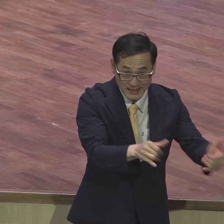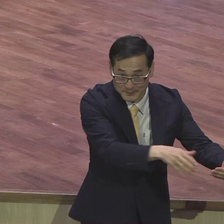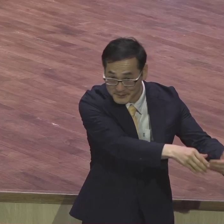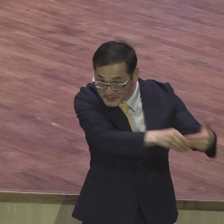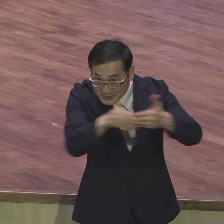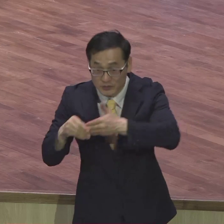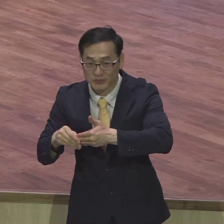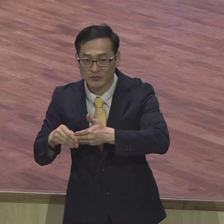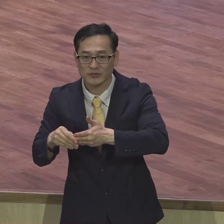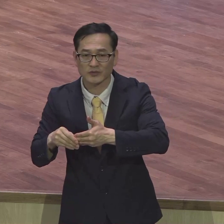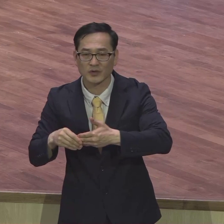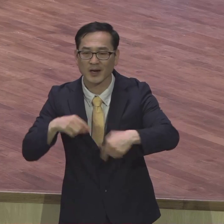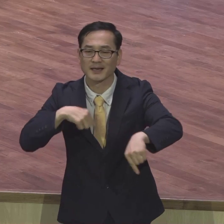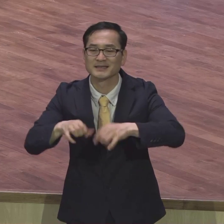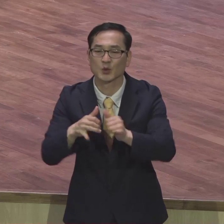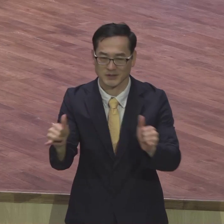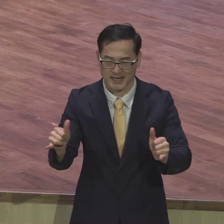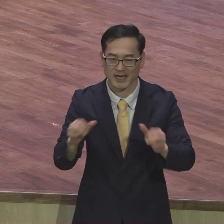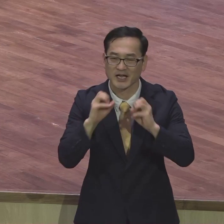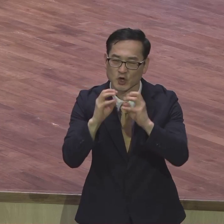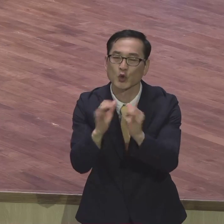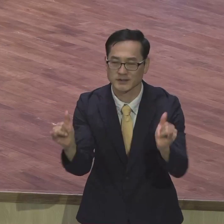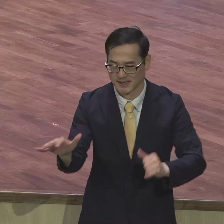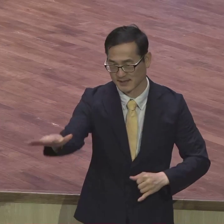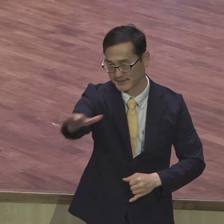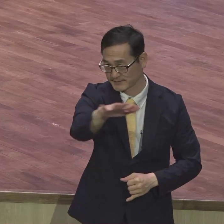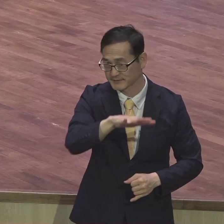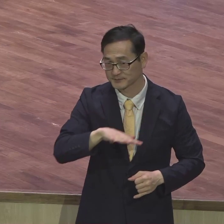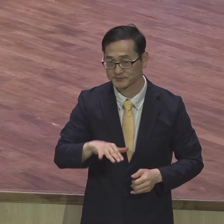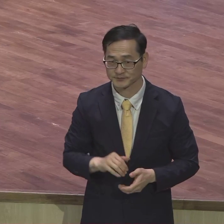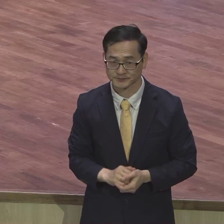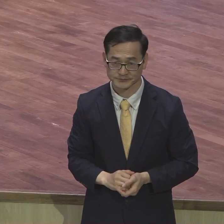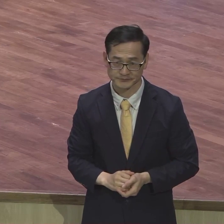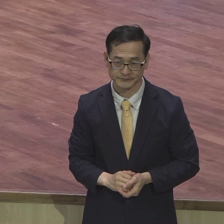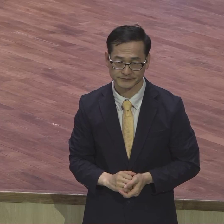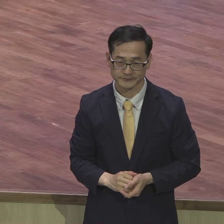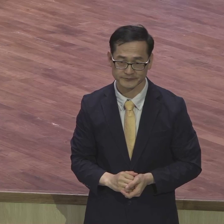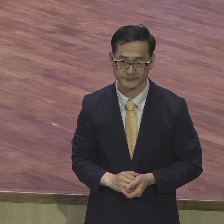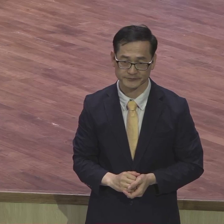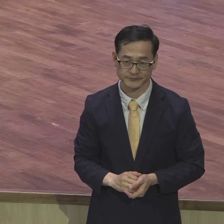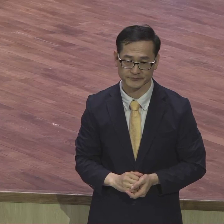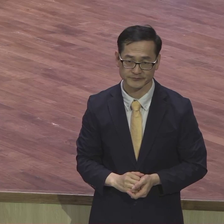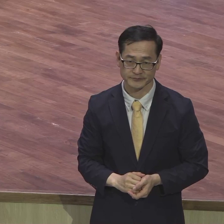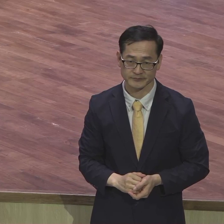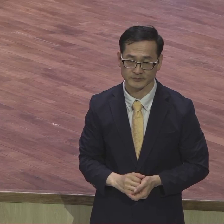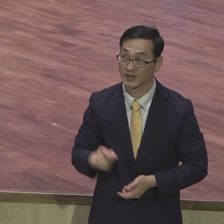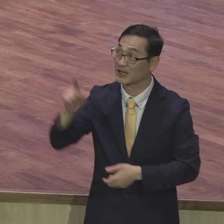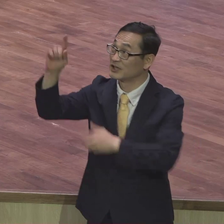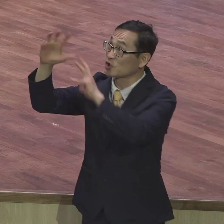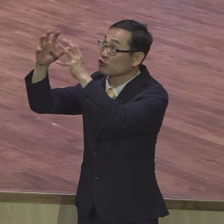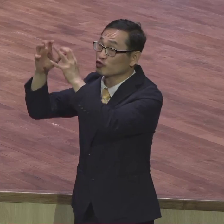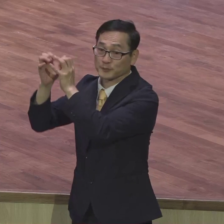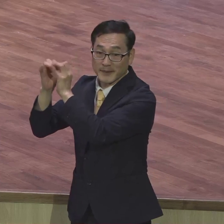우리 영계자 성도들 정말 천국 시민이라고 하는 영적